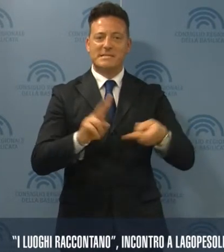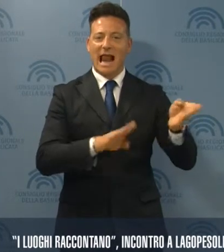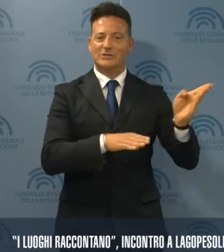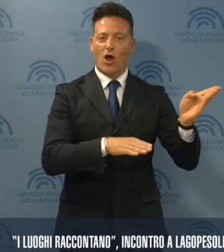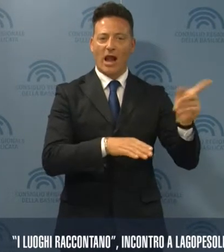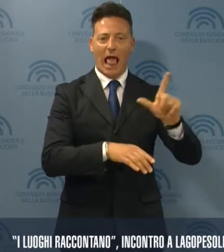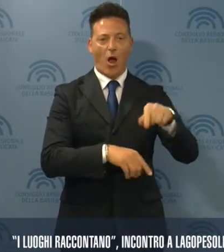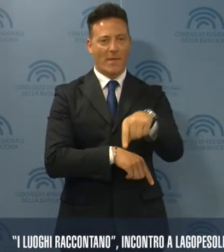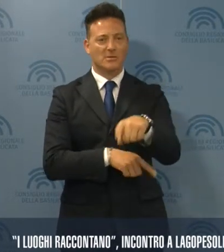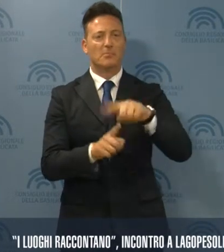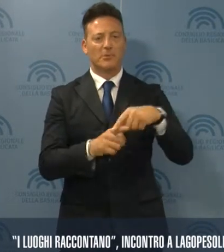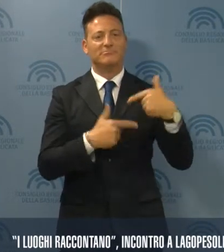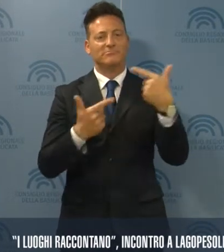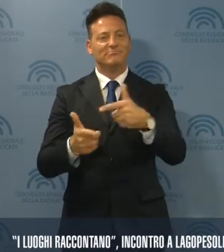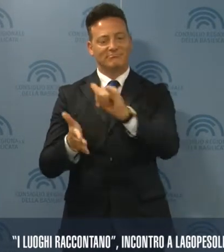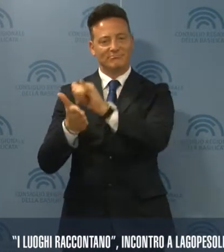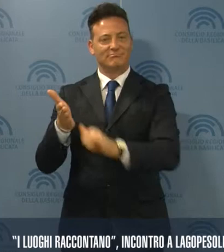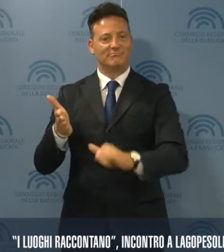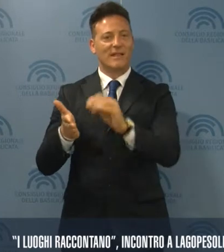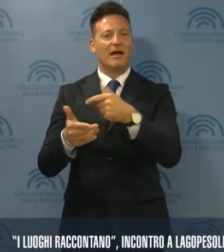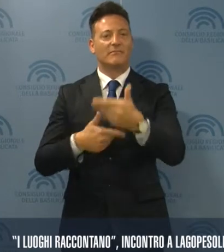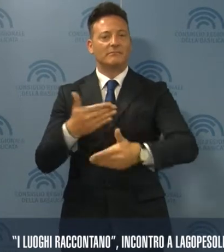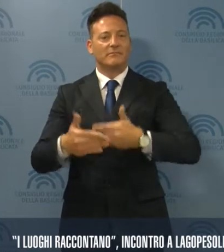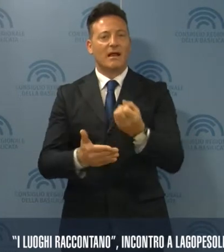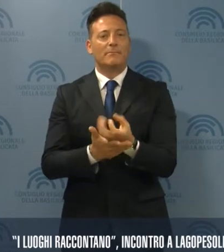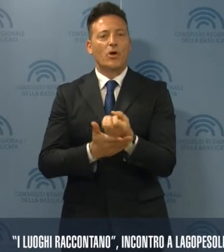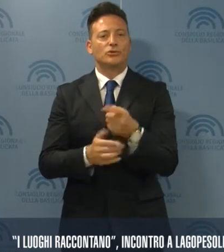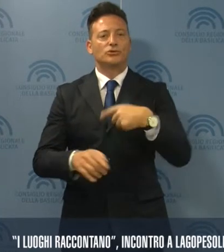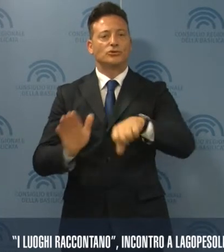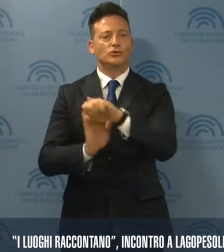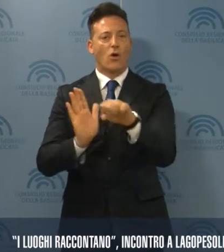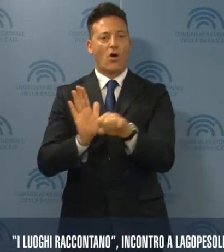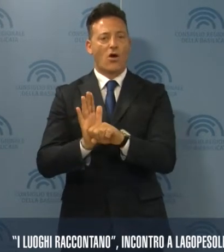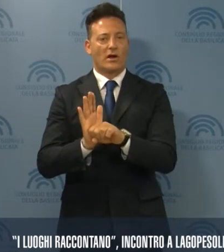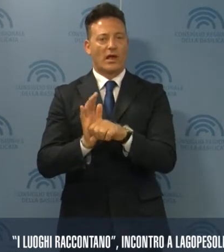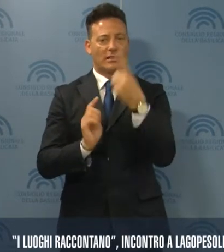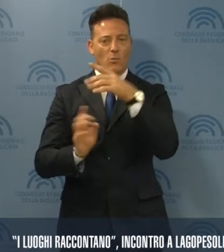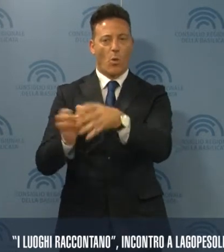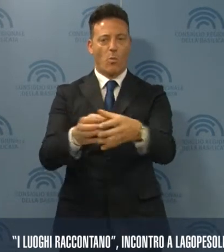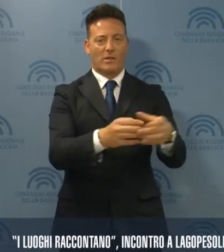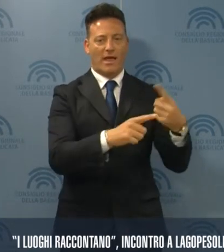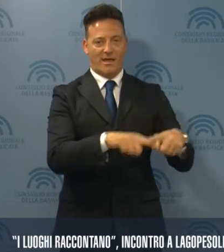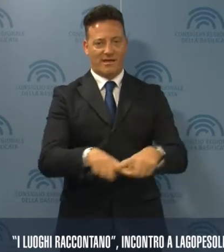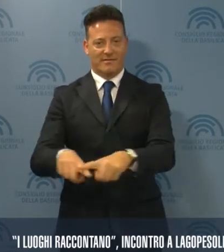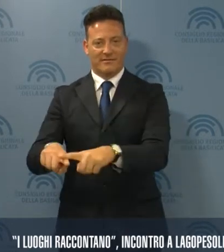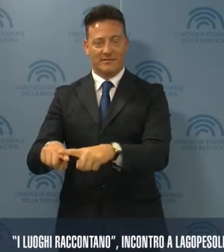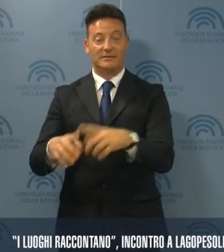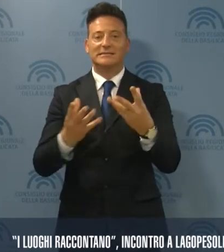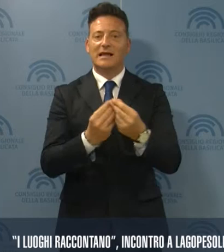presentato gli elaborati frutto degli approfondimenti svolti sulla storia delle rispettive comunità. Con loro il Presidente